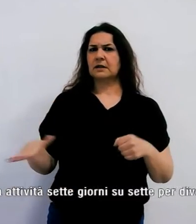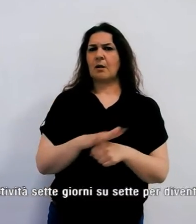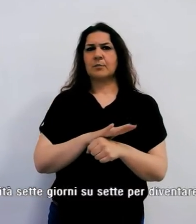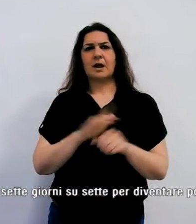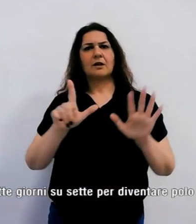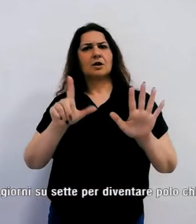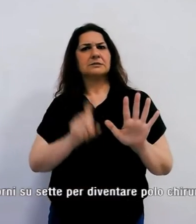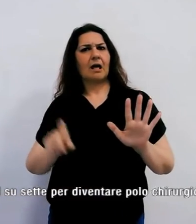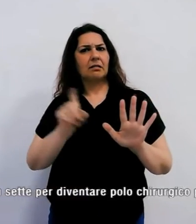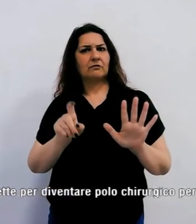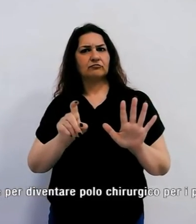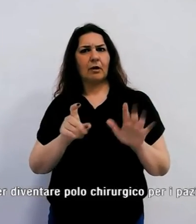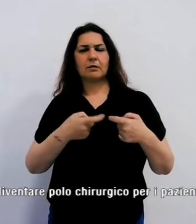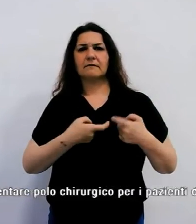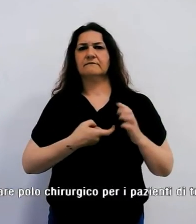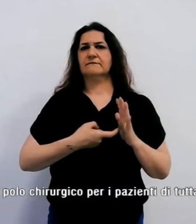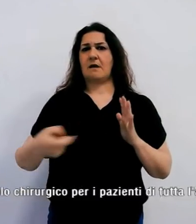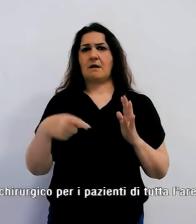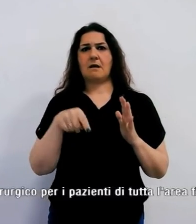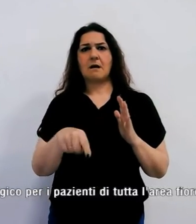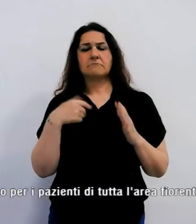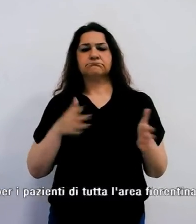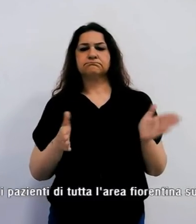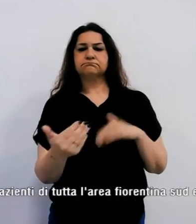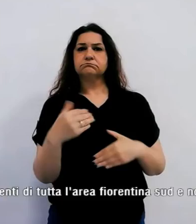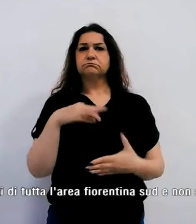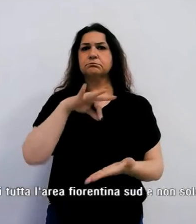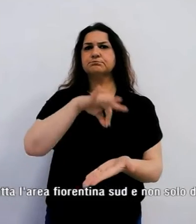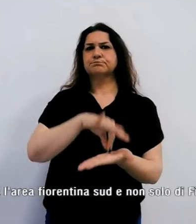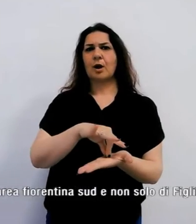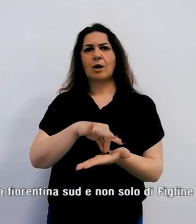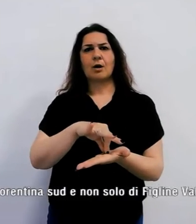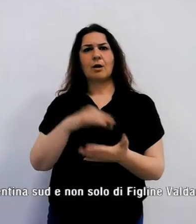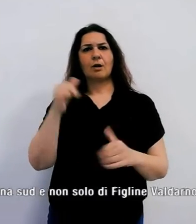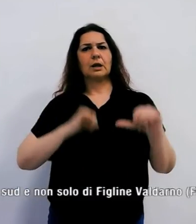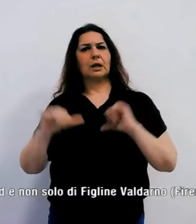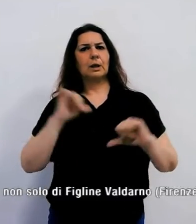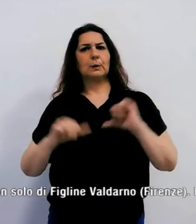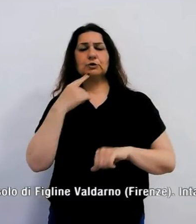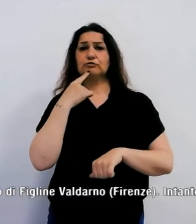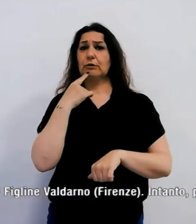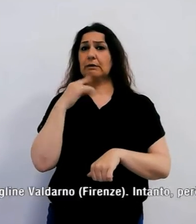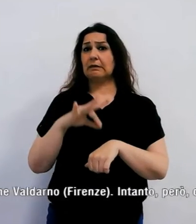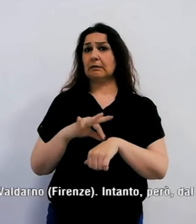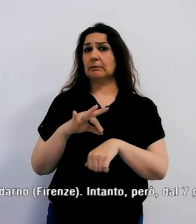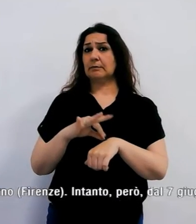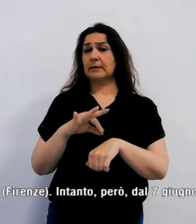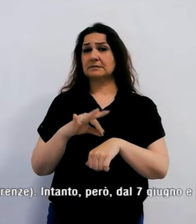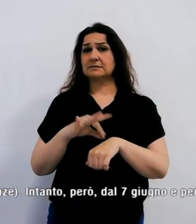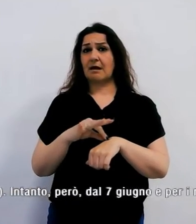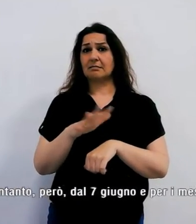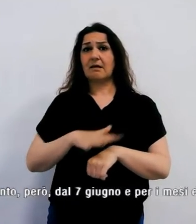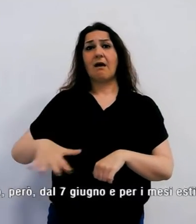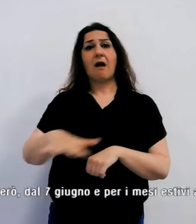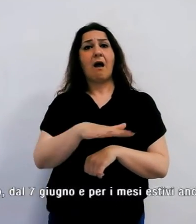diventare polo chirurgico per i pazienti di tutta l'area fiorentina sud e non solo di Figline